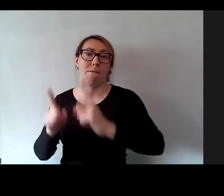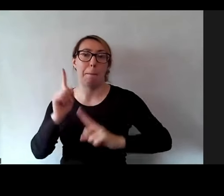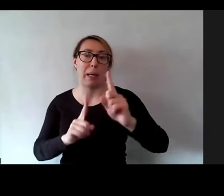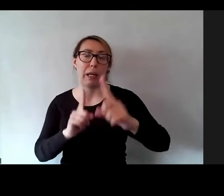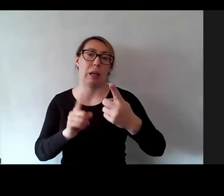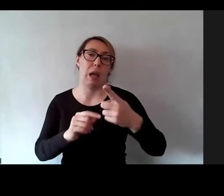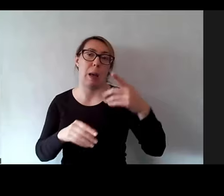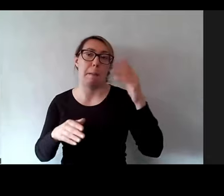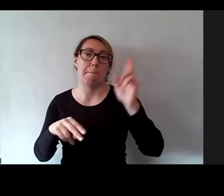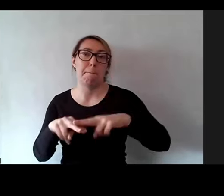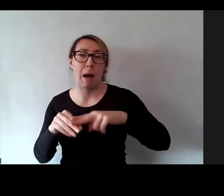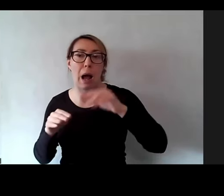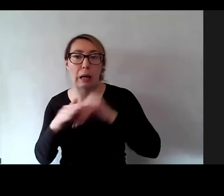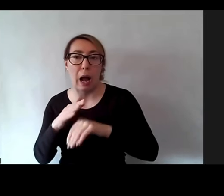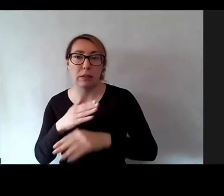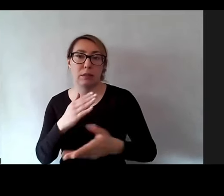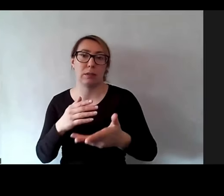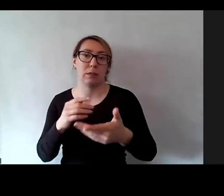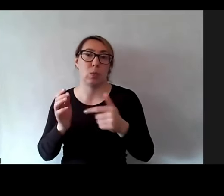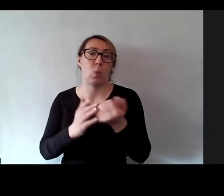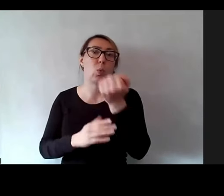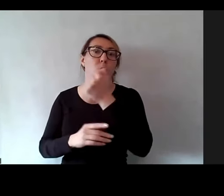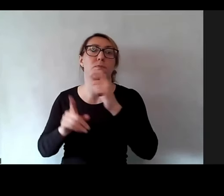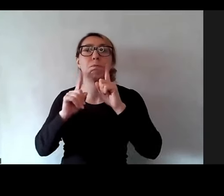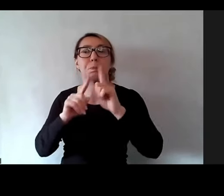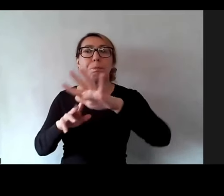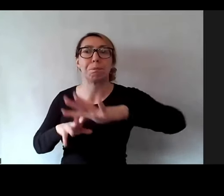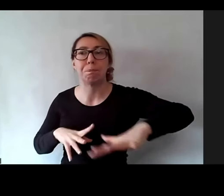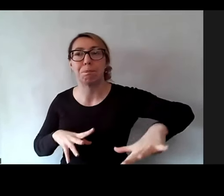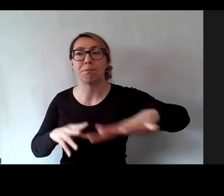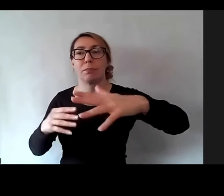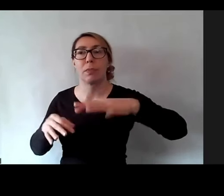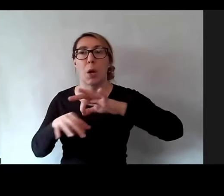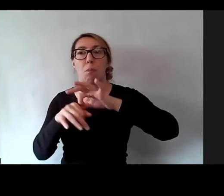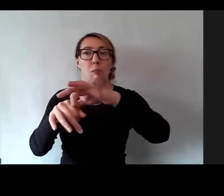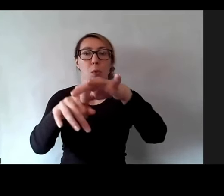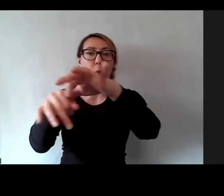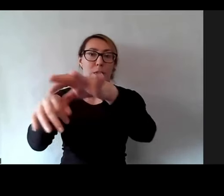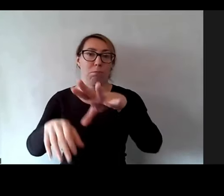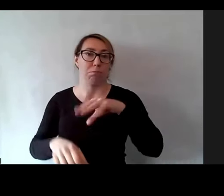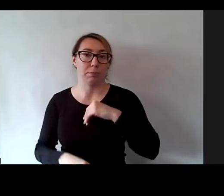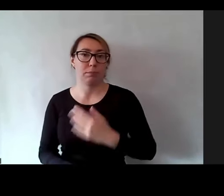magazyn, nie, gdzieś tam używając tych rzeczywistych przestrzeni i oprowadzając po nich, nie?